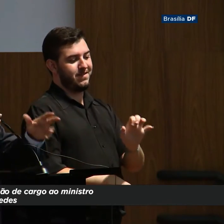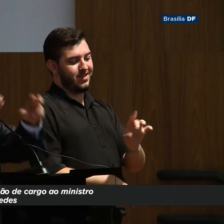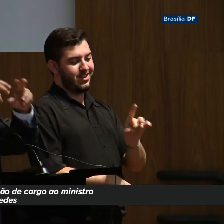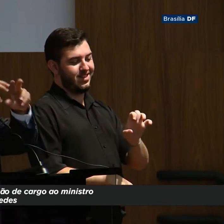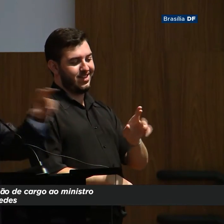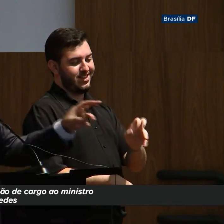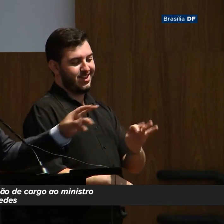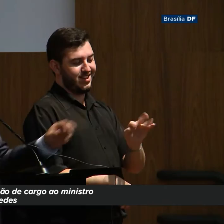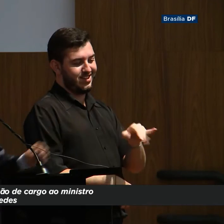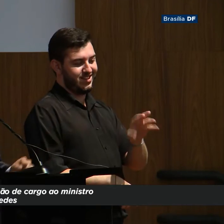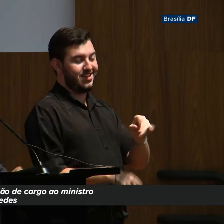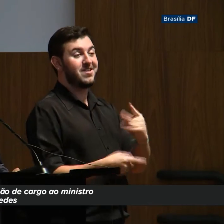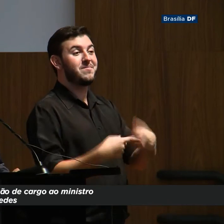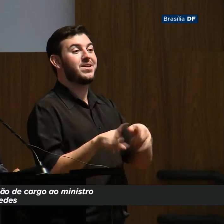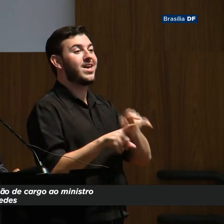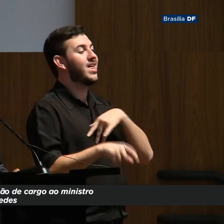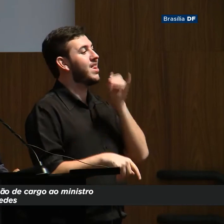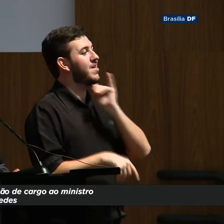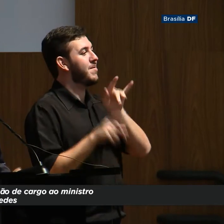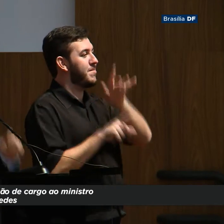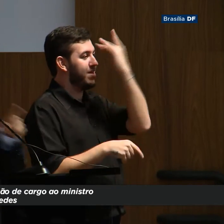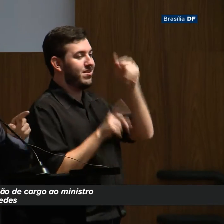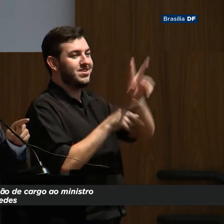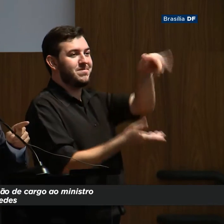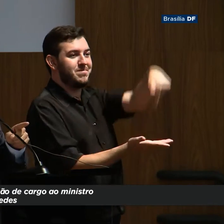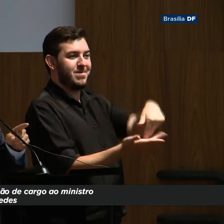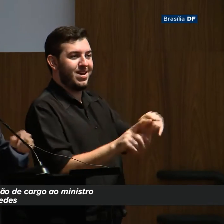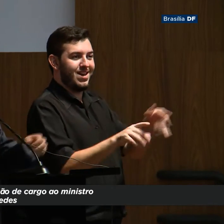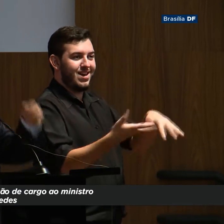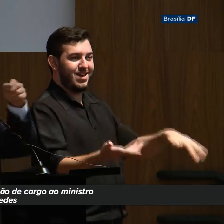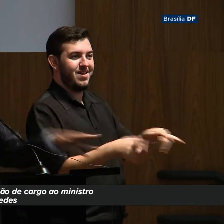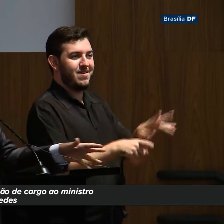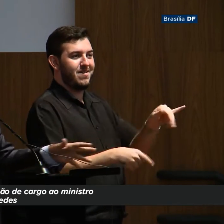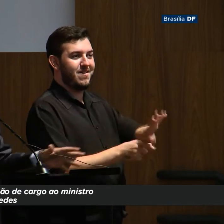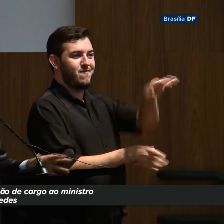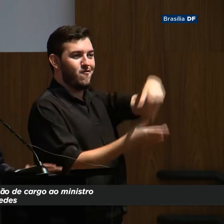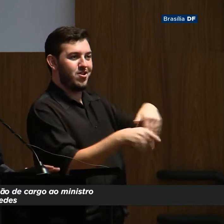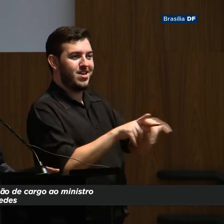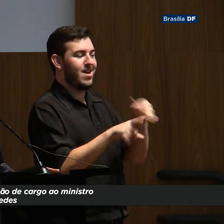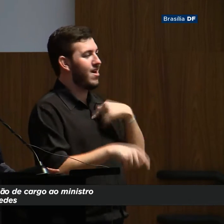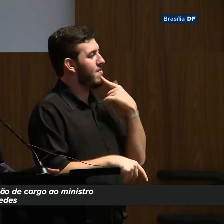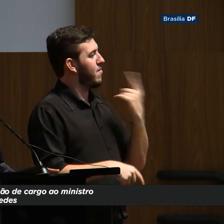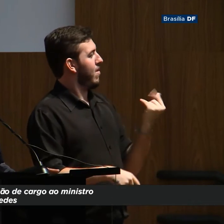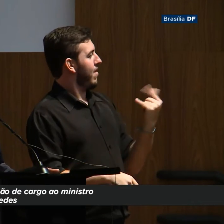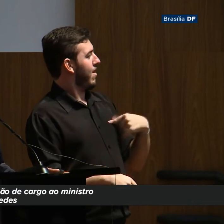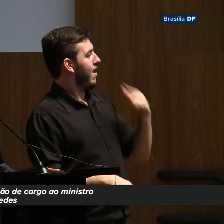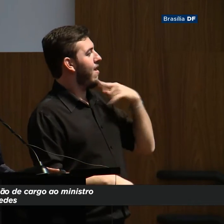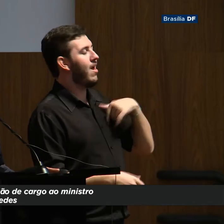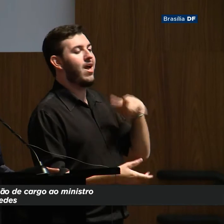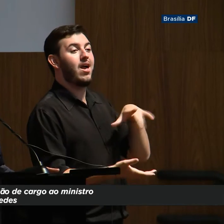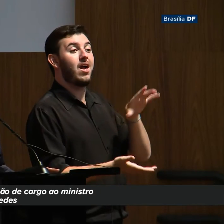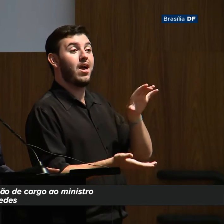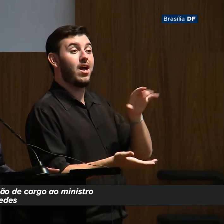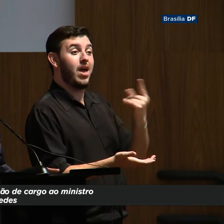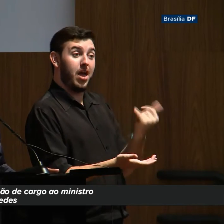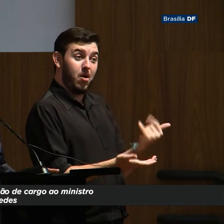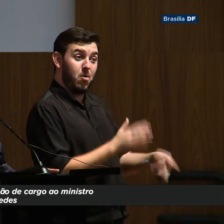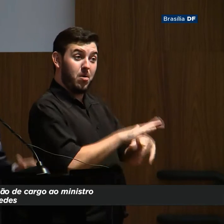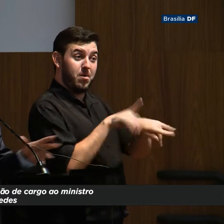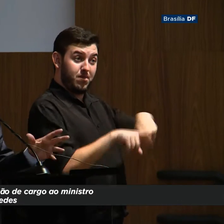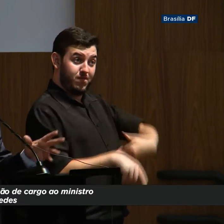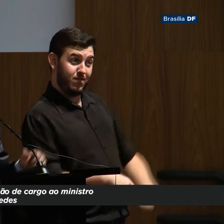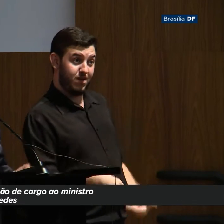para votar para onde vão os recursos públicos, como ao mesmo tempo nós vamos descentralizar esses recursos públicos para estados e municípios,